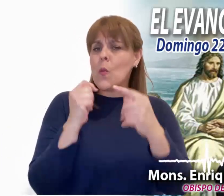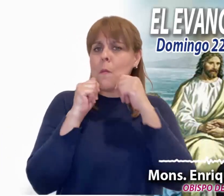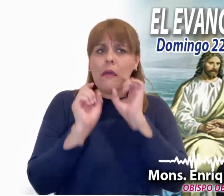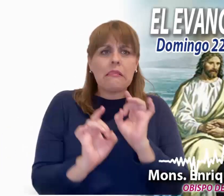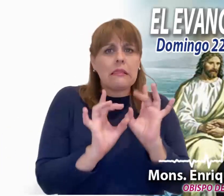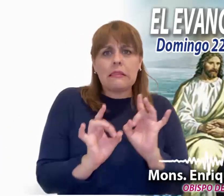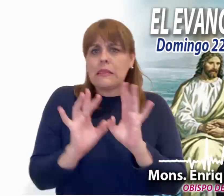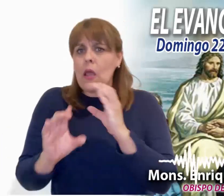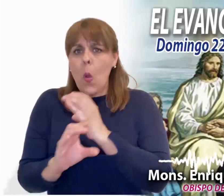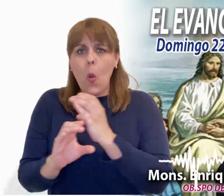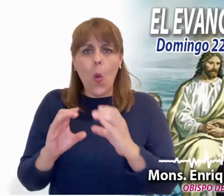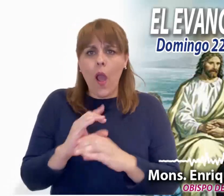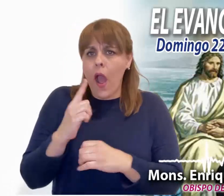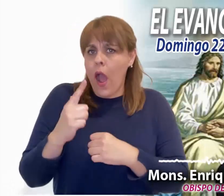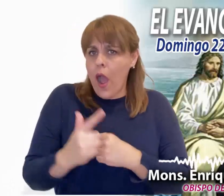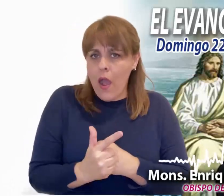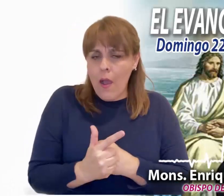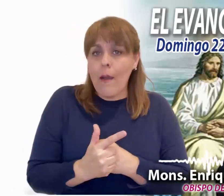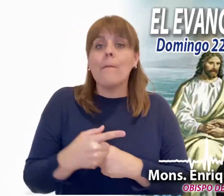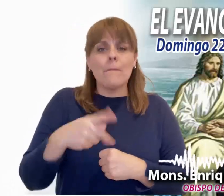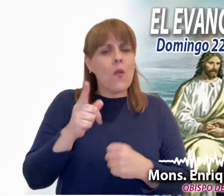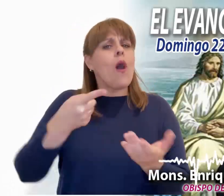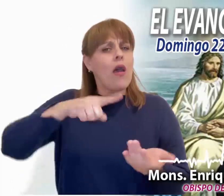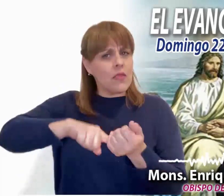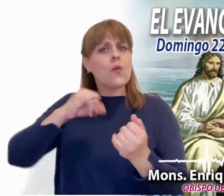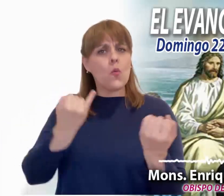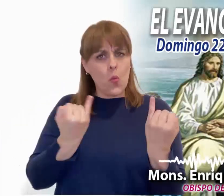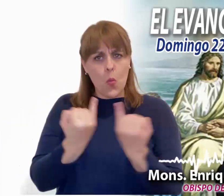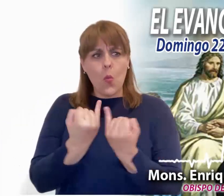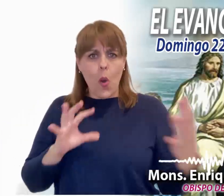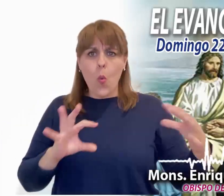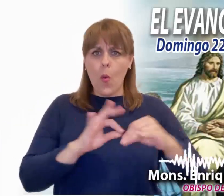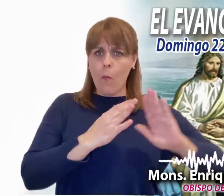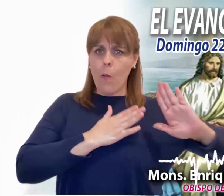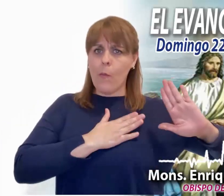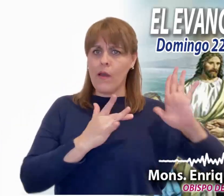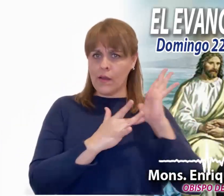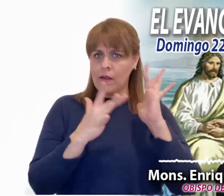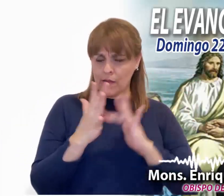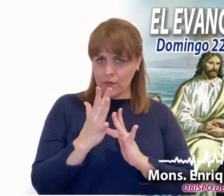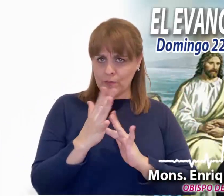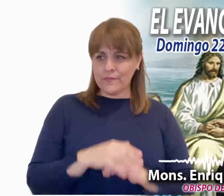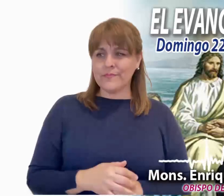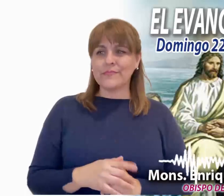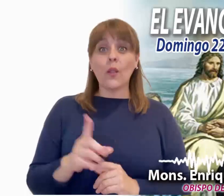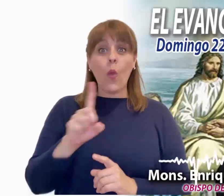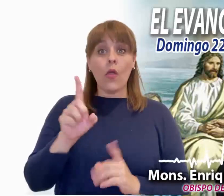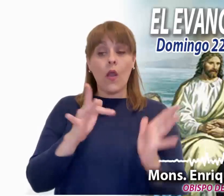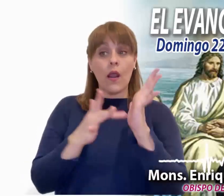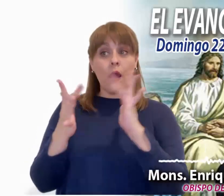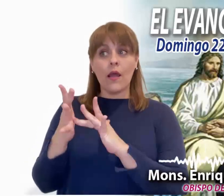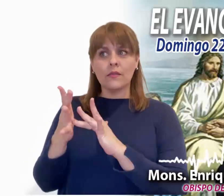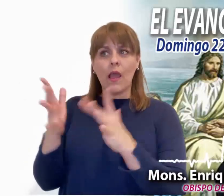con todos los riesgos, pero también con todas las promesas. Las palabras de Jesús provocan una grave